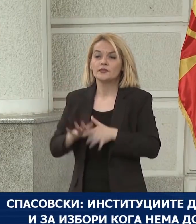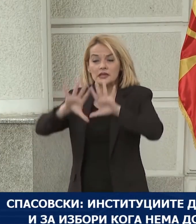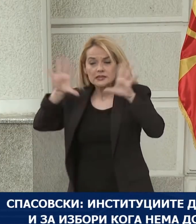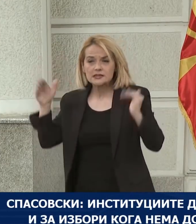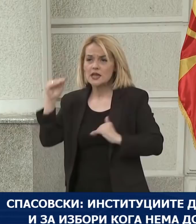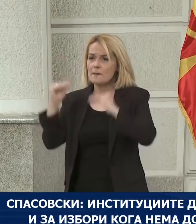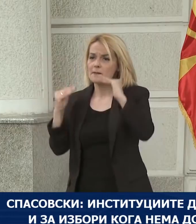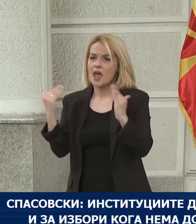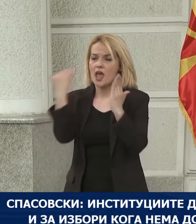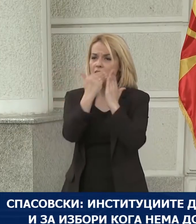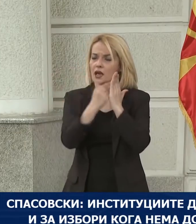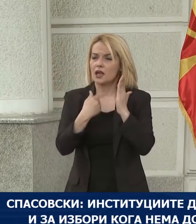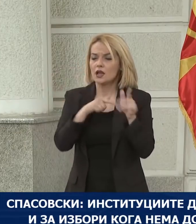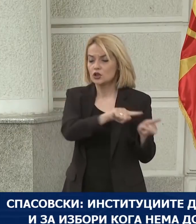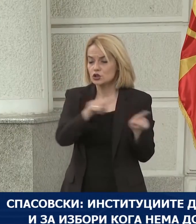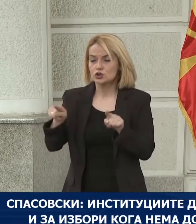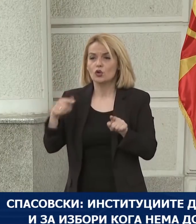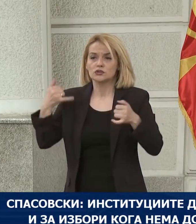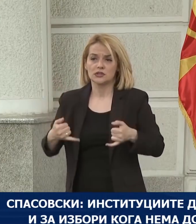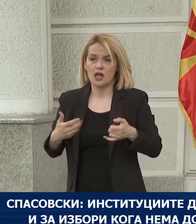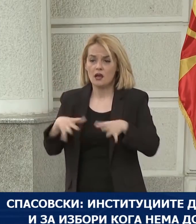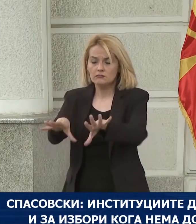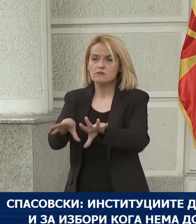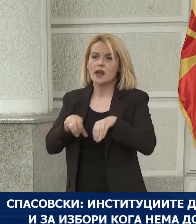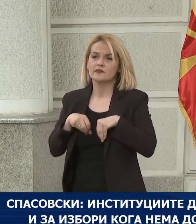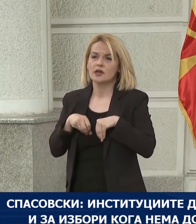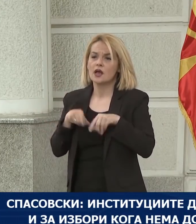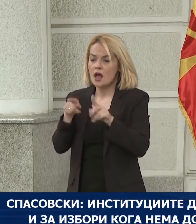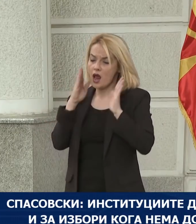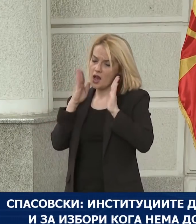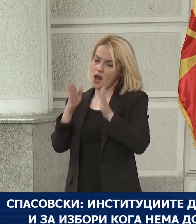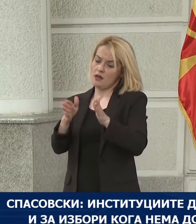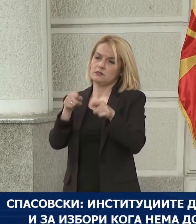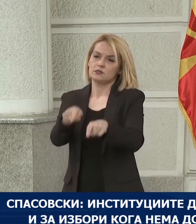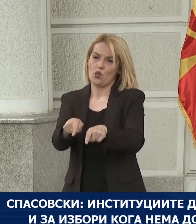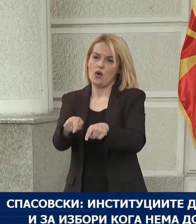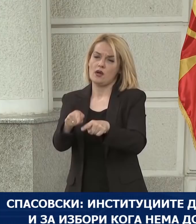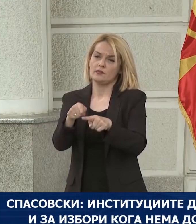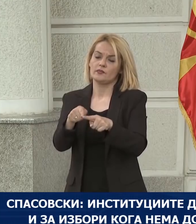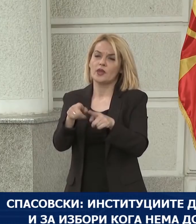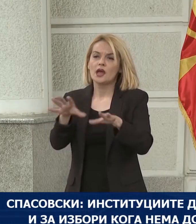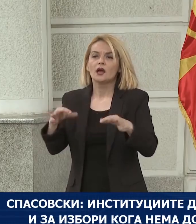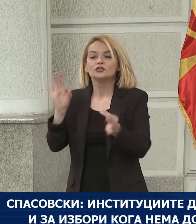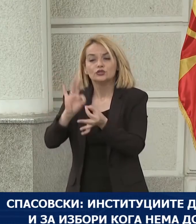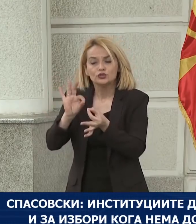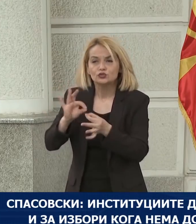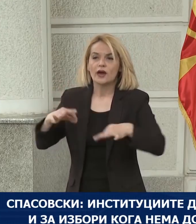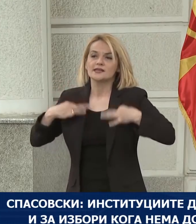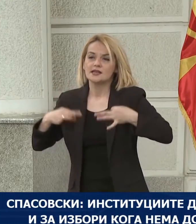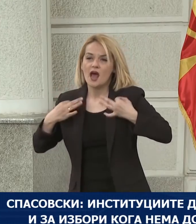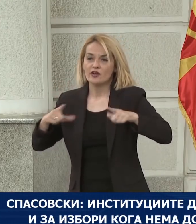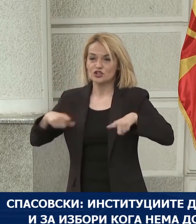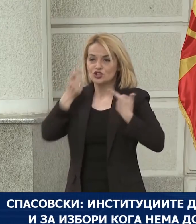сите мерки кои што до сега беа превземени, беа во таа насок. Да се сочува здравјето и животот на